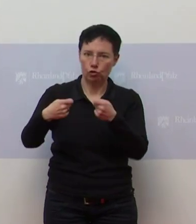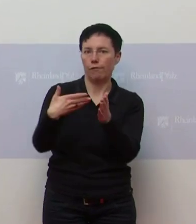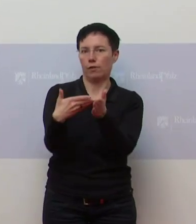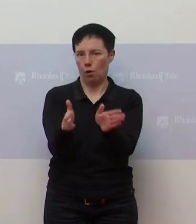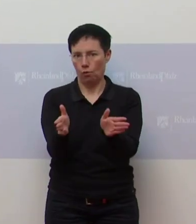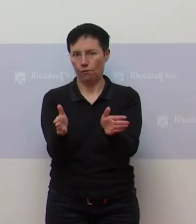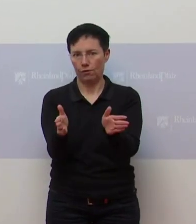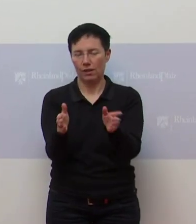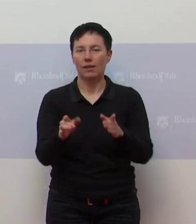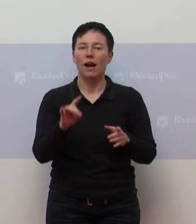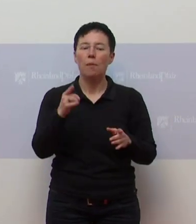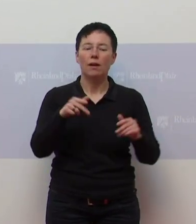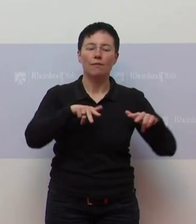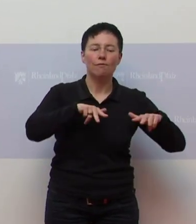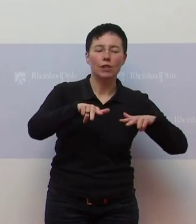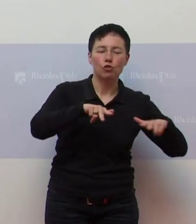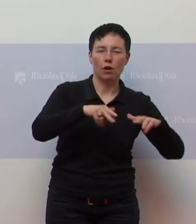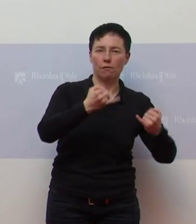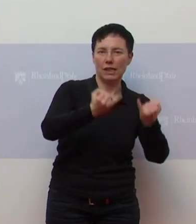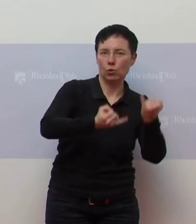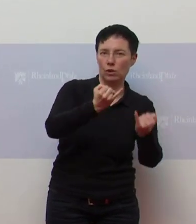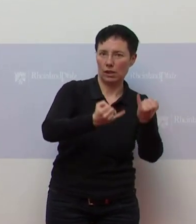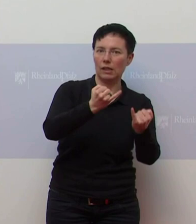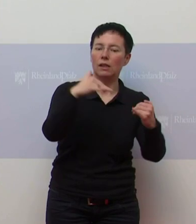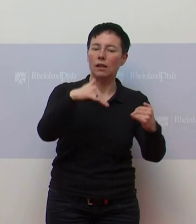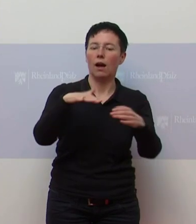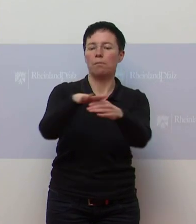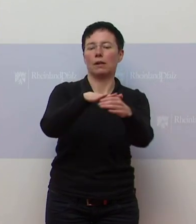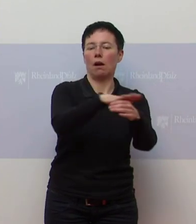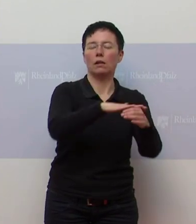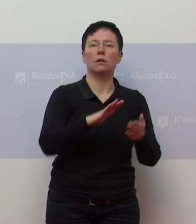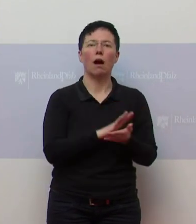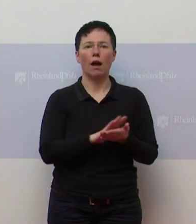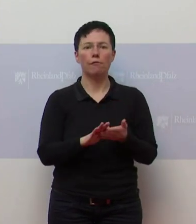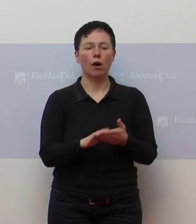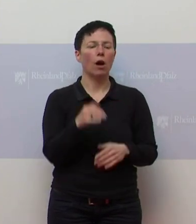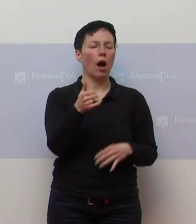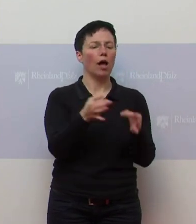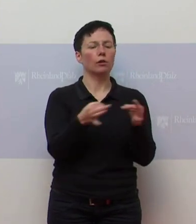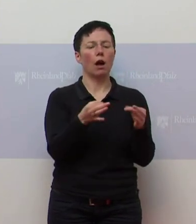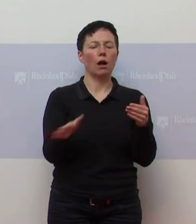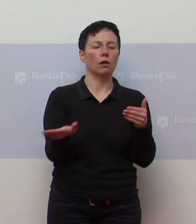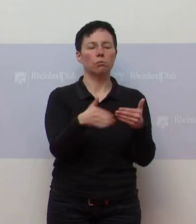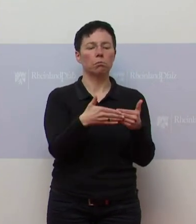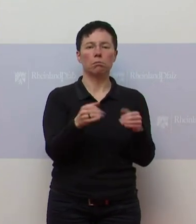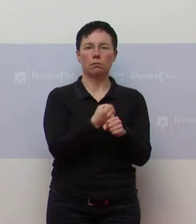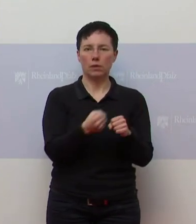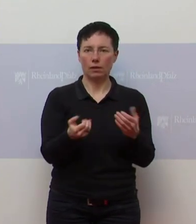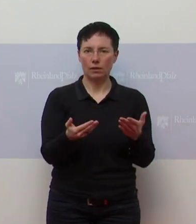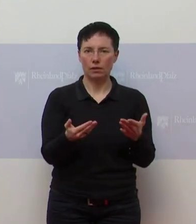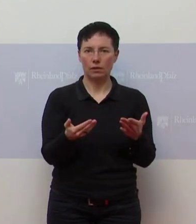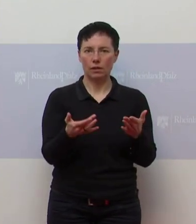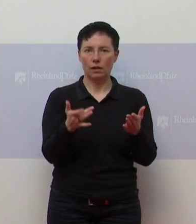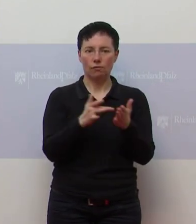es jetzt mal in Richtung auch unserer Wirtschaft, unserer Industrie, da gibt es Bereiche, da kann man nicht einfach mal einen Tag aussetzen, weil einfach